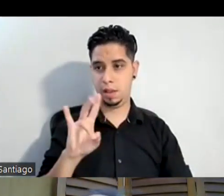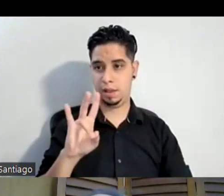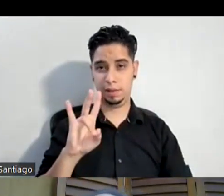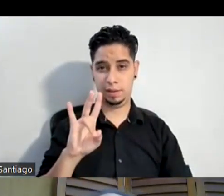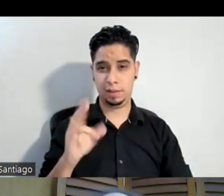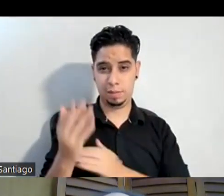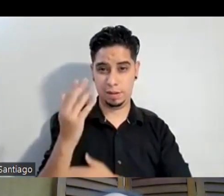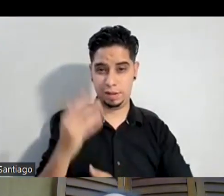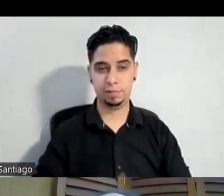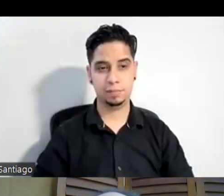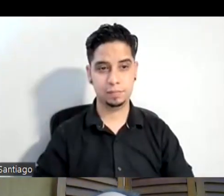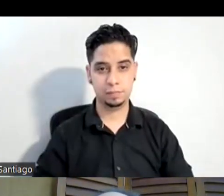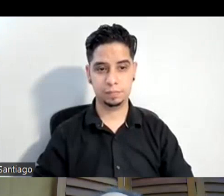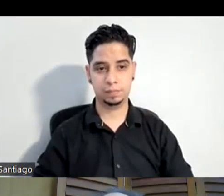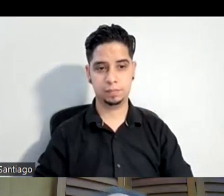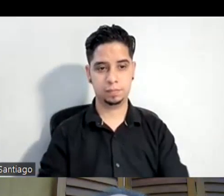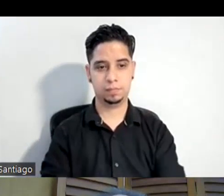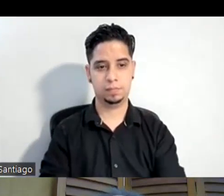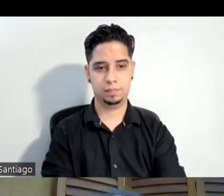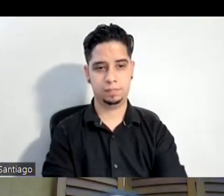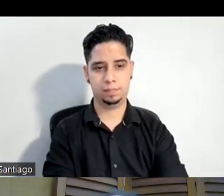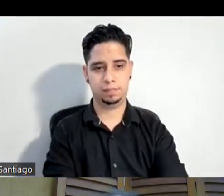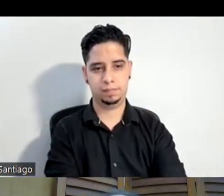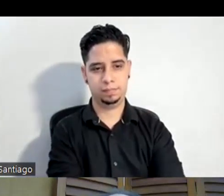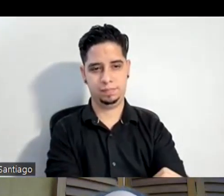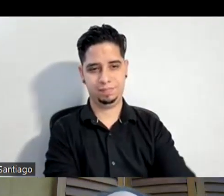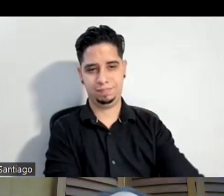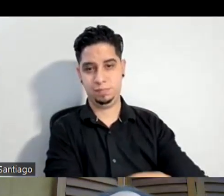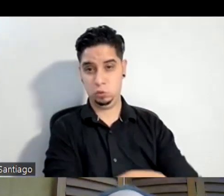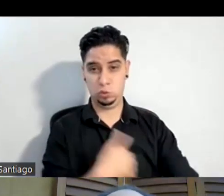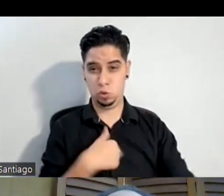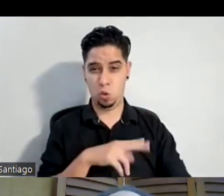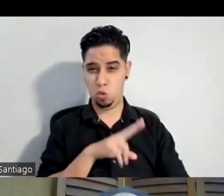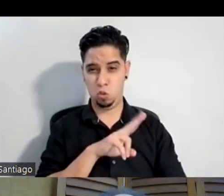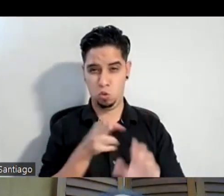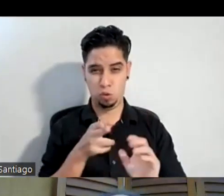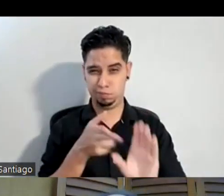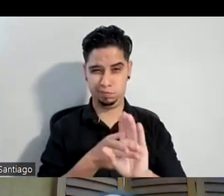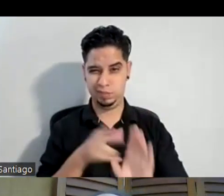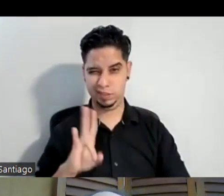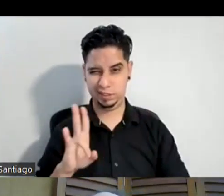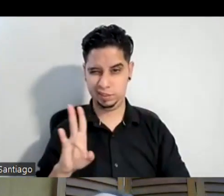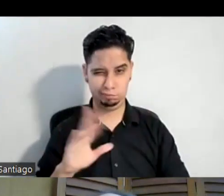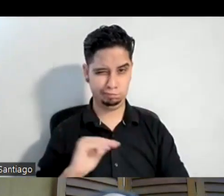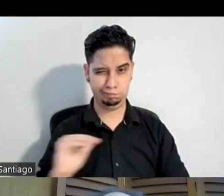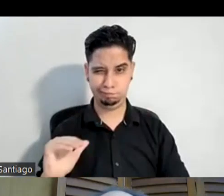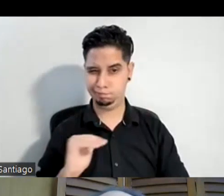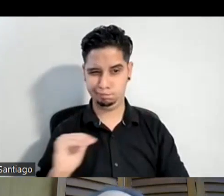entonces yo nunca cogí a las 7 yo cogí un montón de clases a las 7 pero